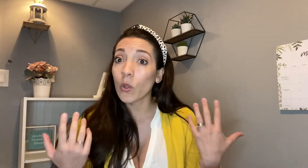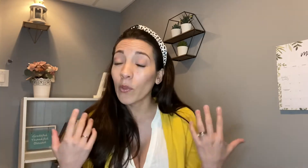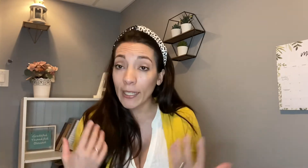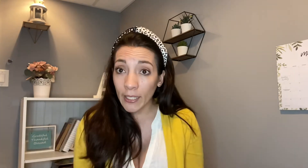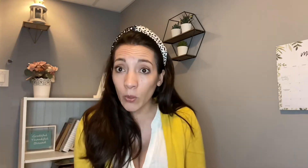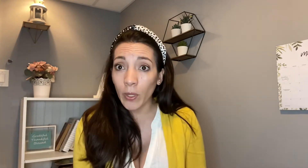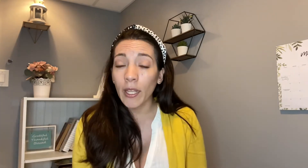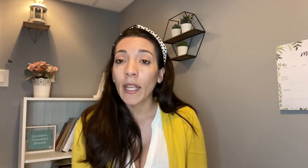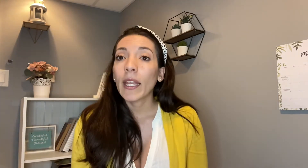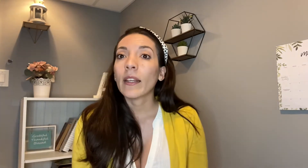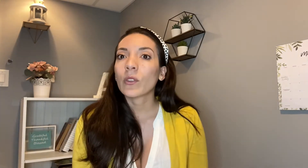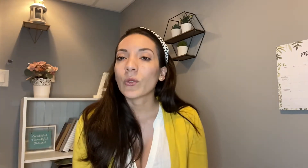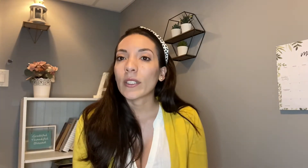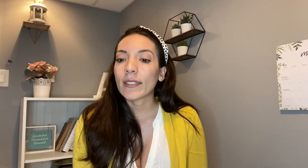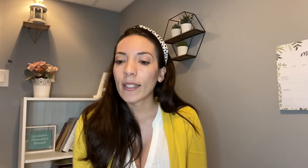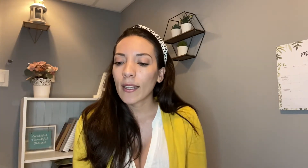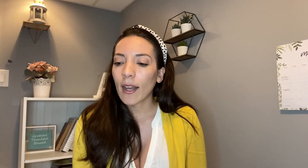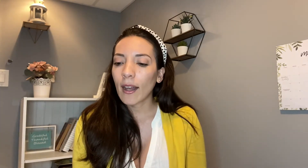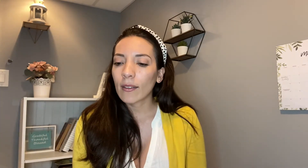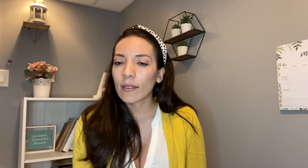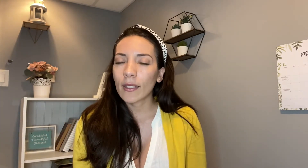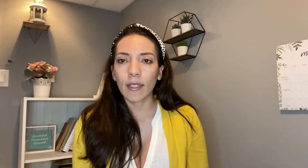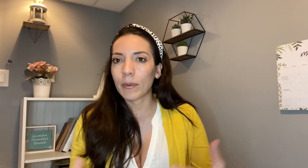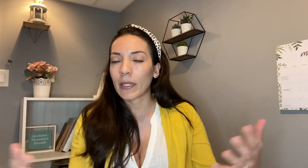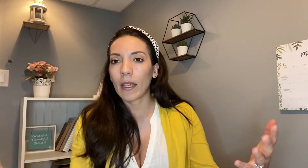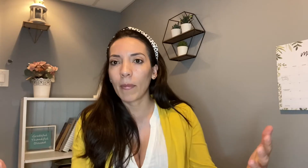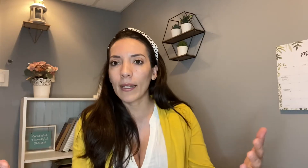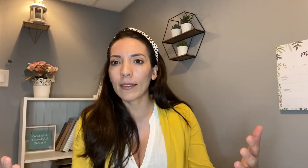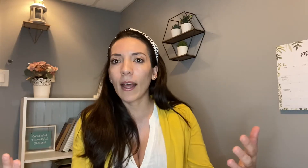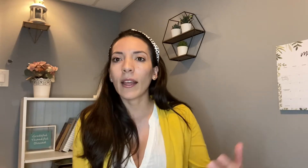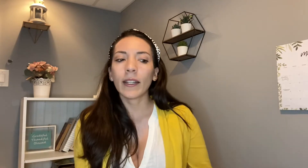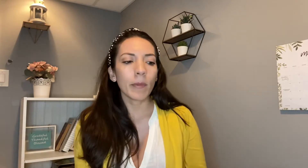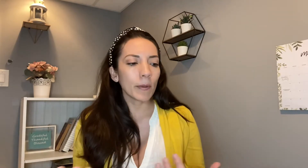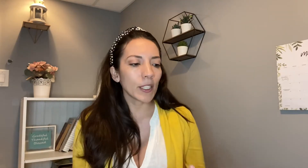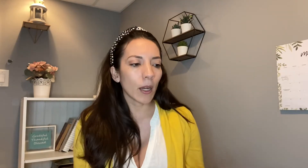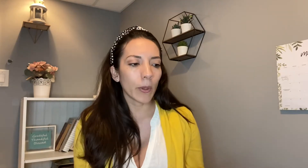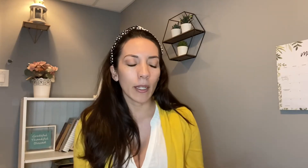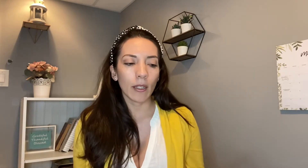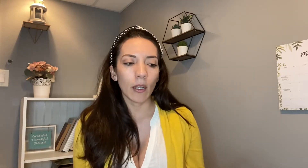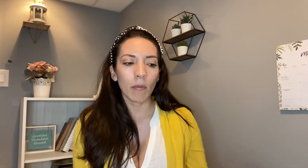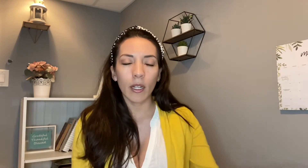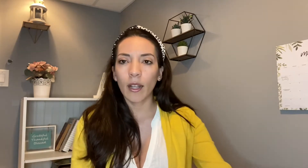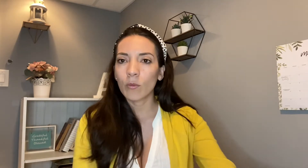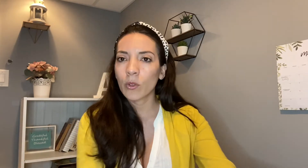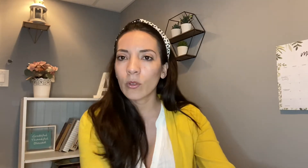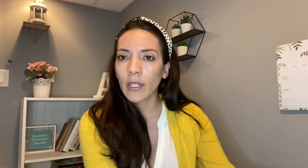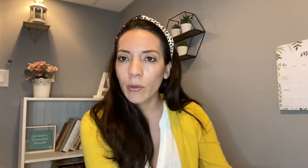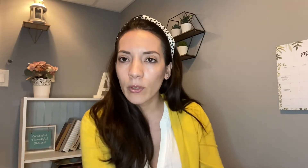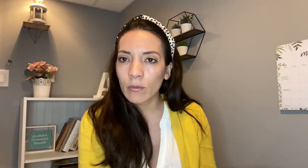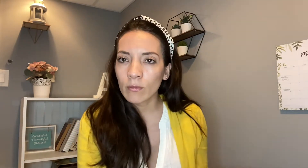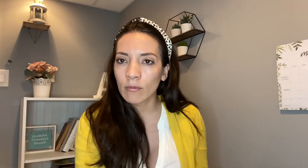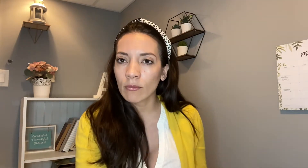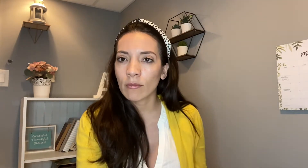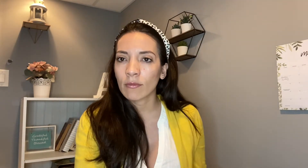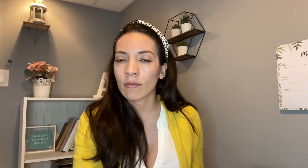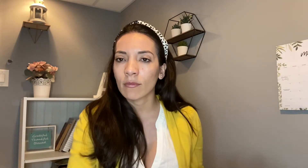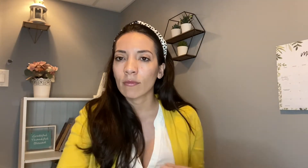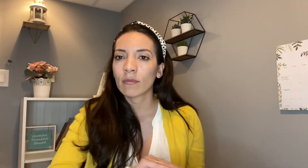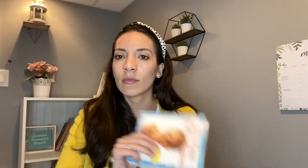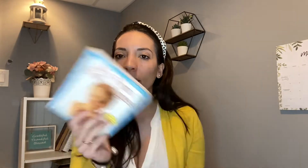bilingüe entonces ella desde que embarazada en el baby shower me regaló un montón de libros que